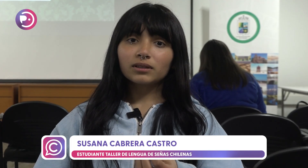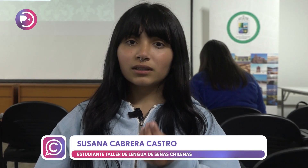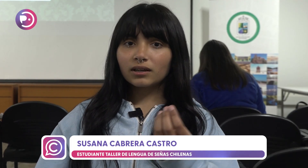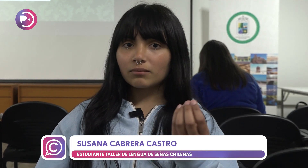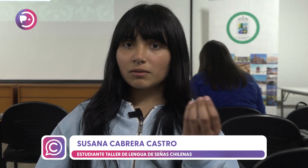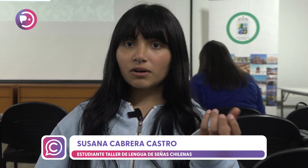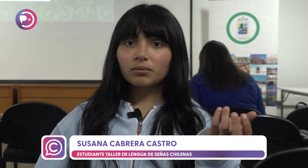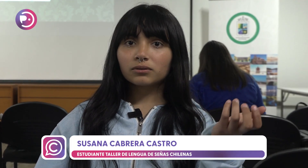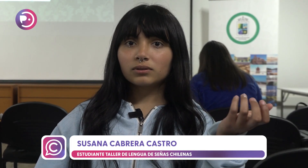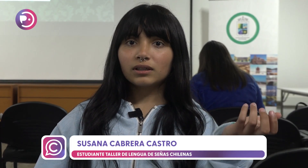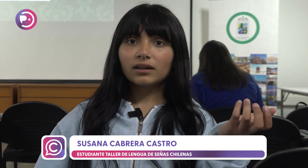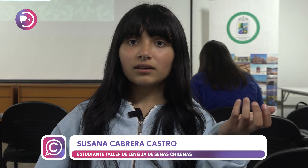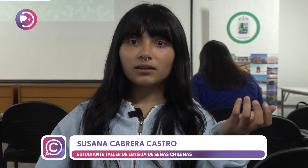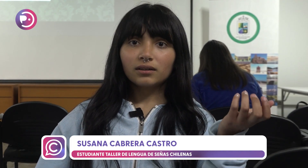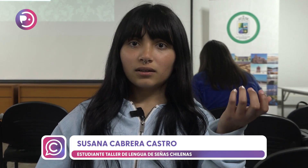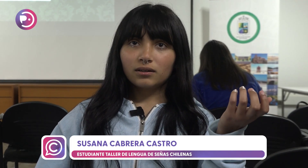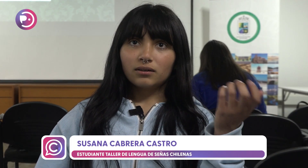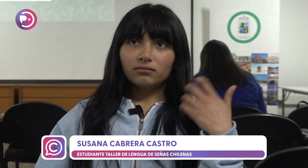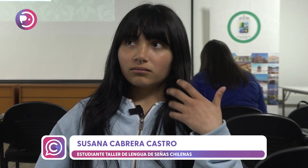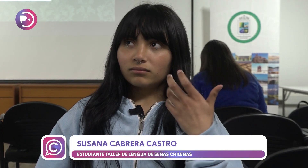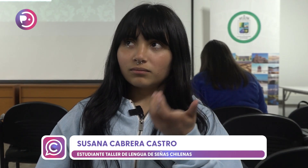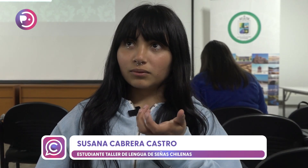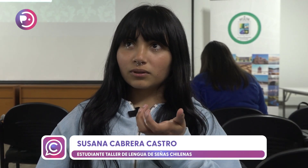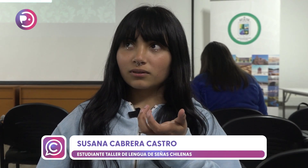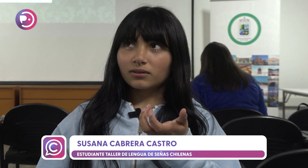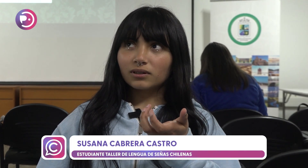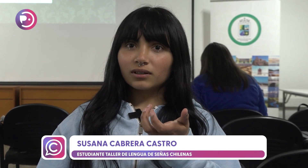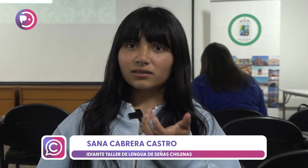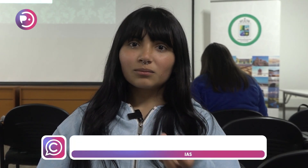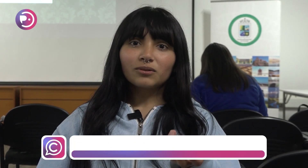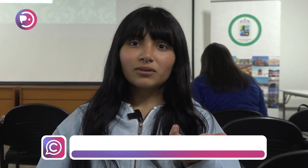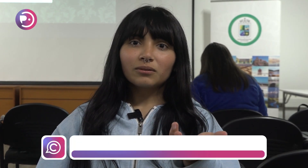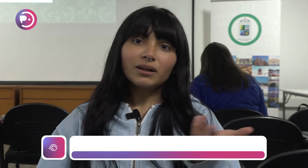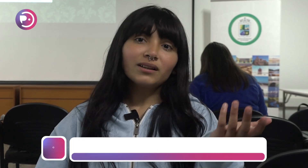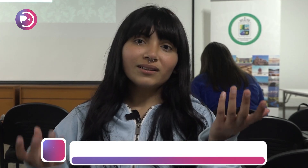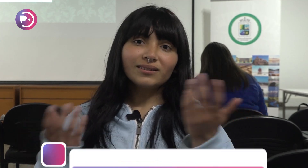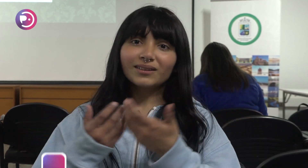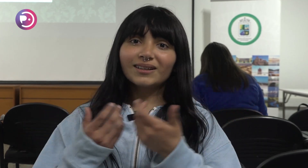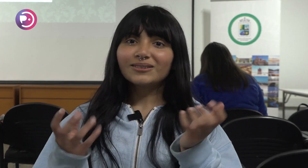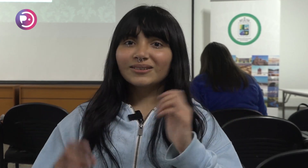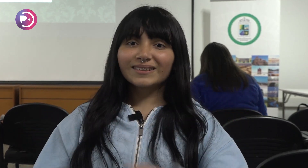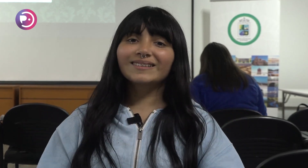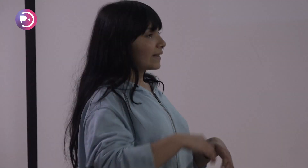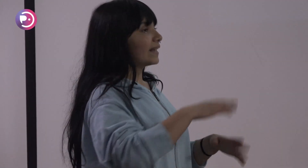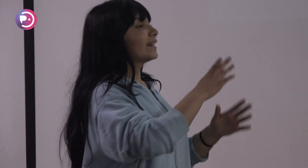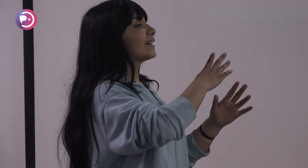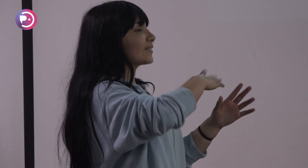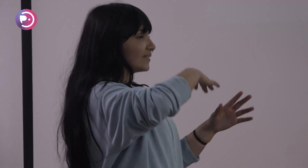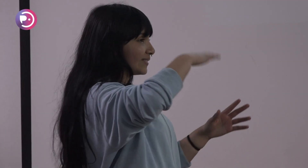tener las mismas oportunidades porque nacemos iguales en derechos, en libres.